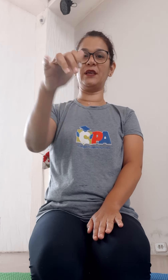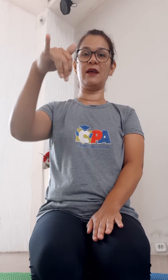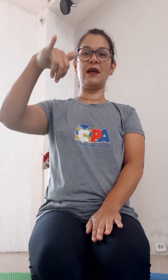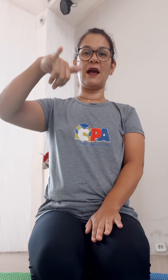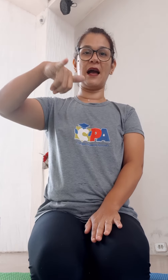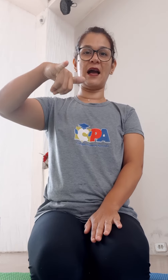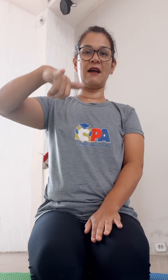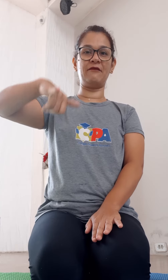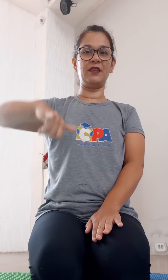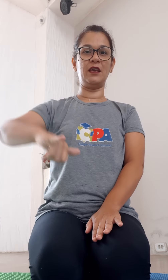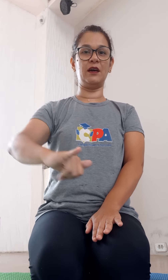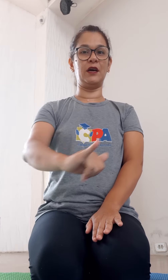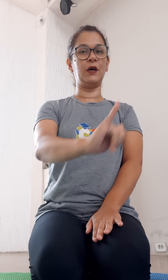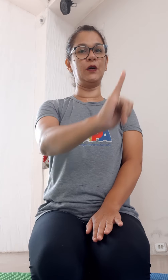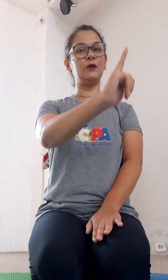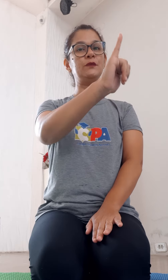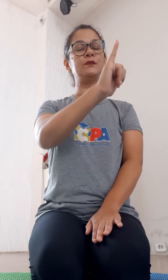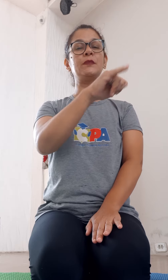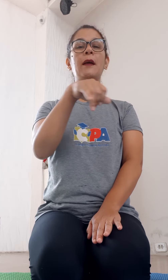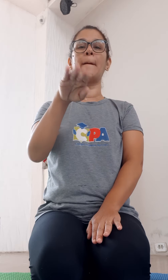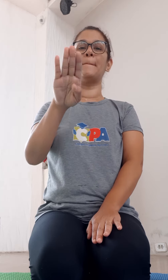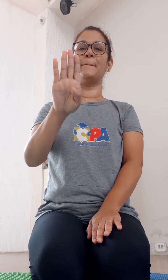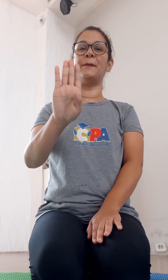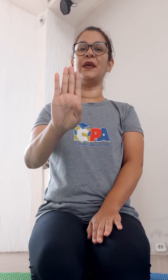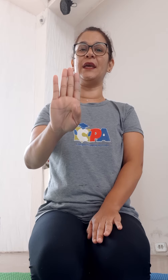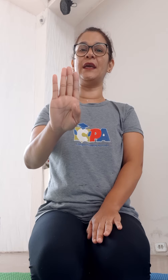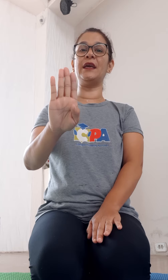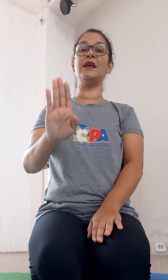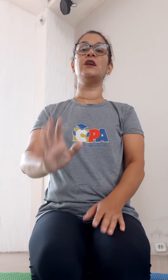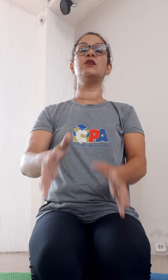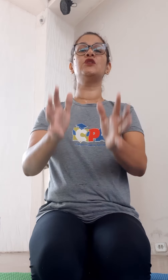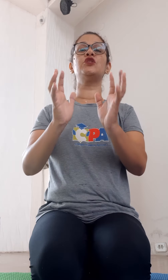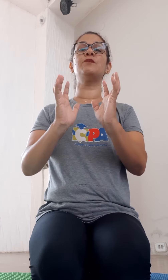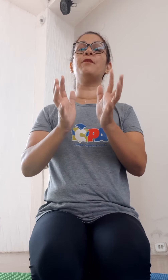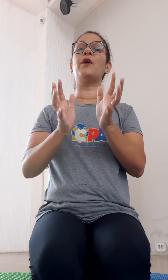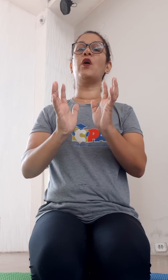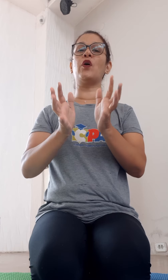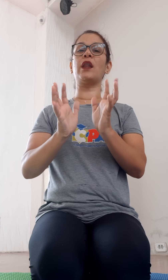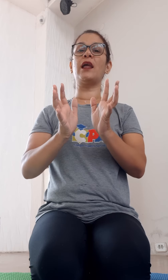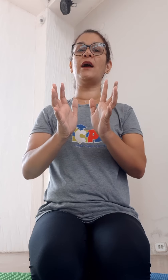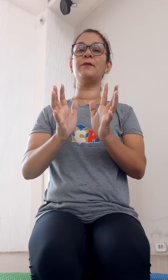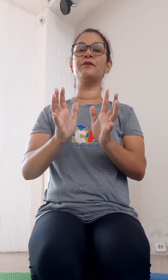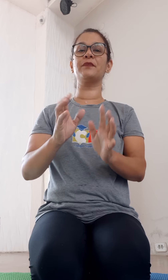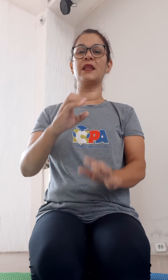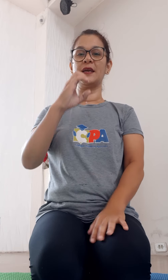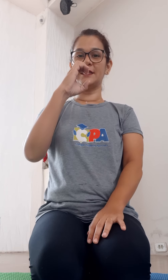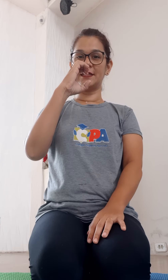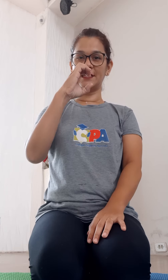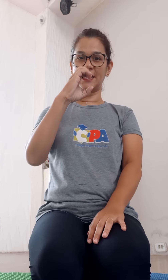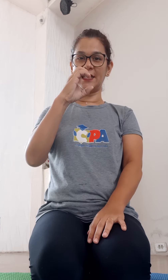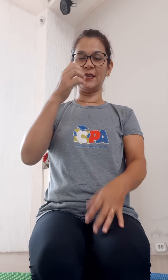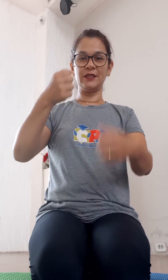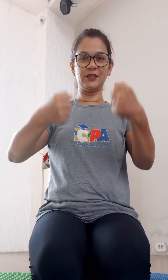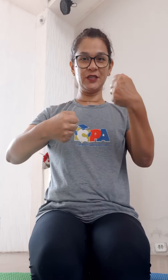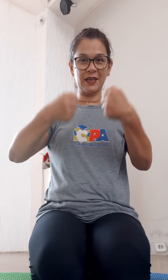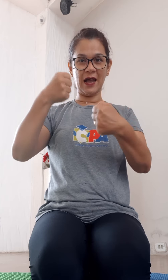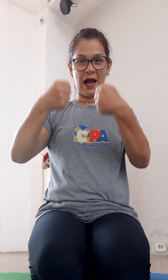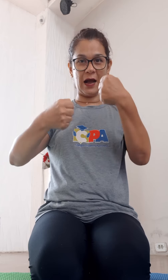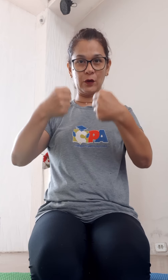avião, B de bola, C de carro,